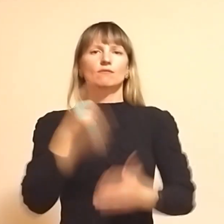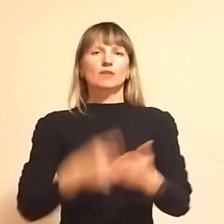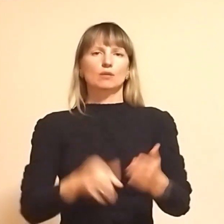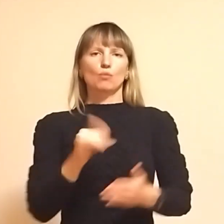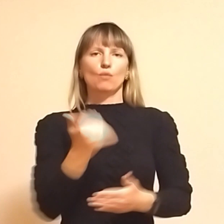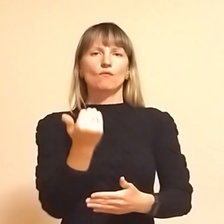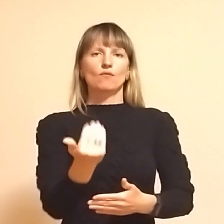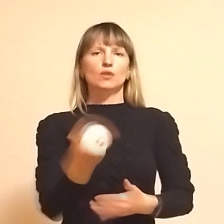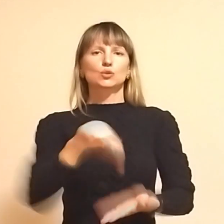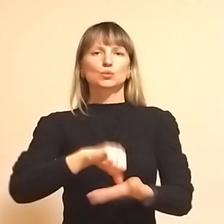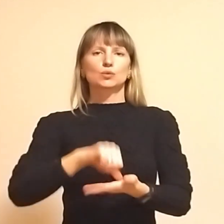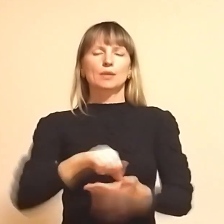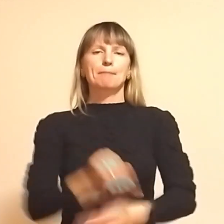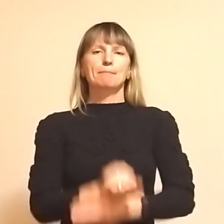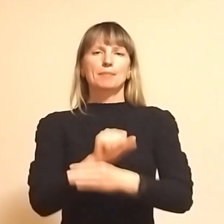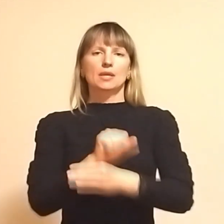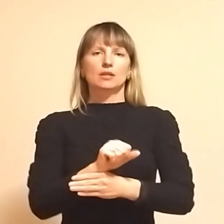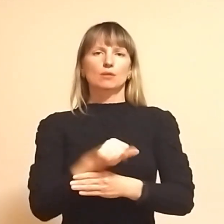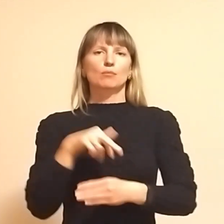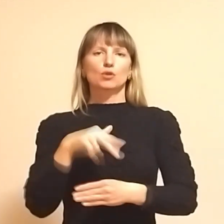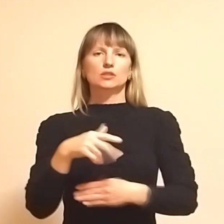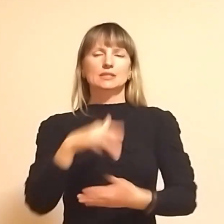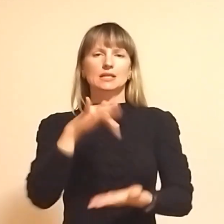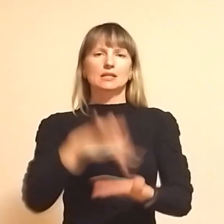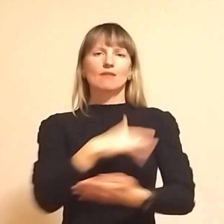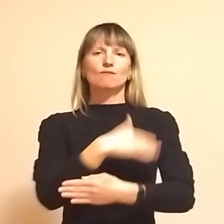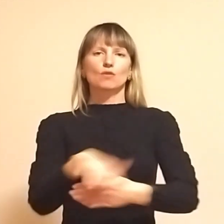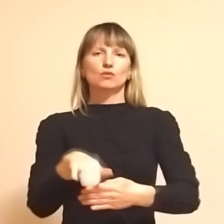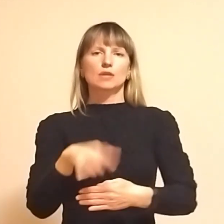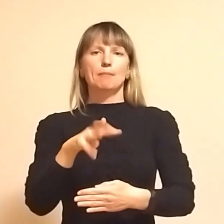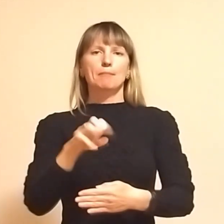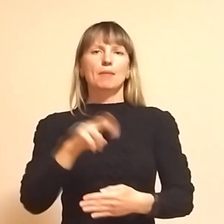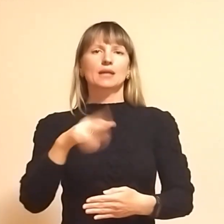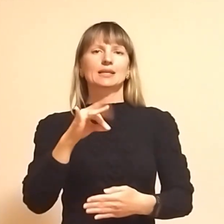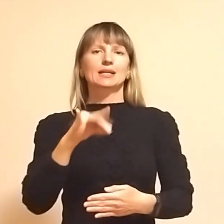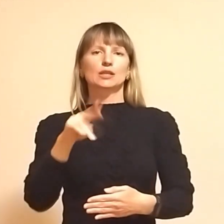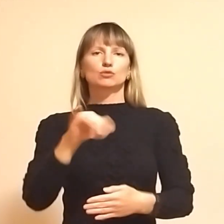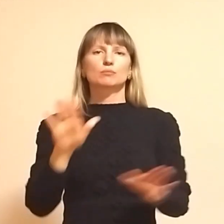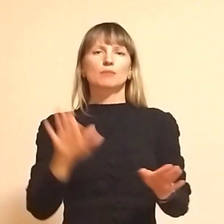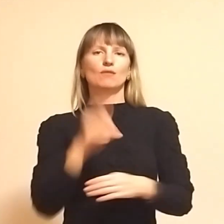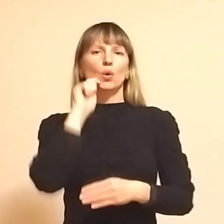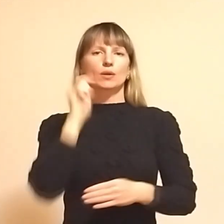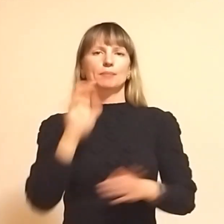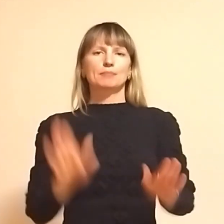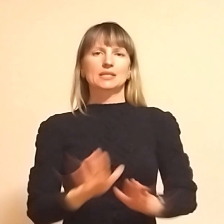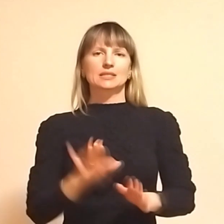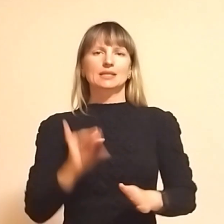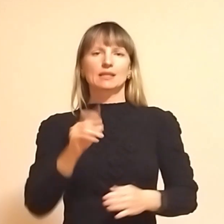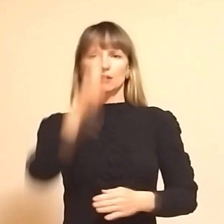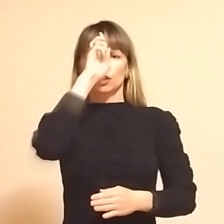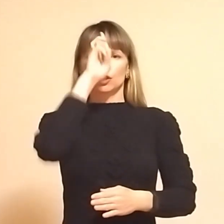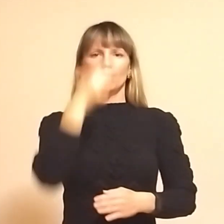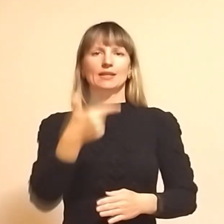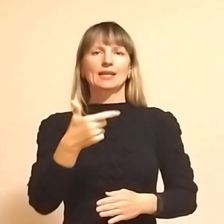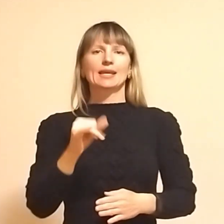в вас. Учасники мітингу пройшли центральними вулицями Мадриду. Співали українські пісні та державний гімн.